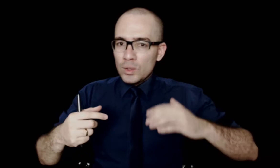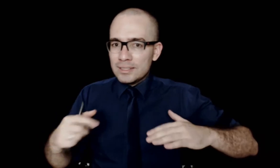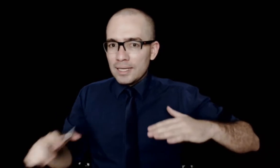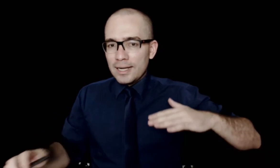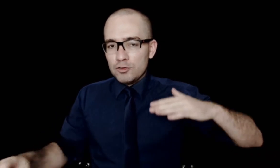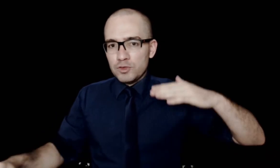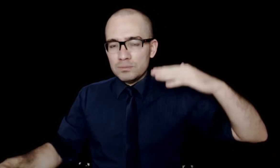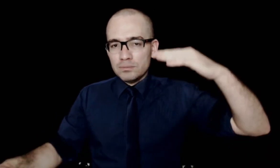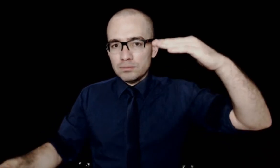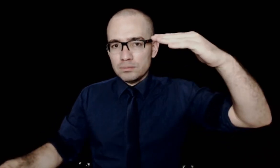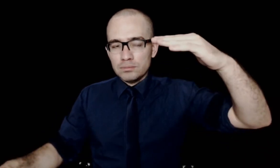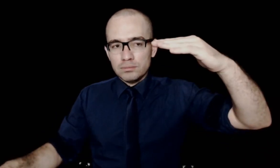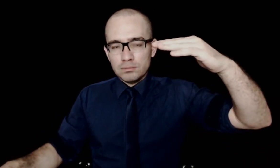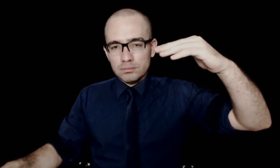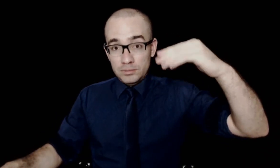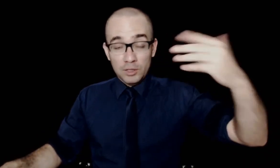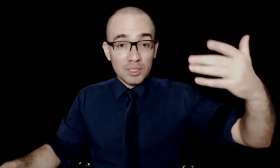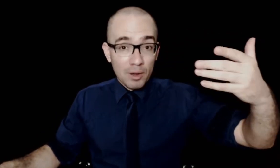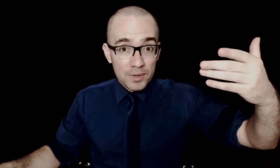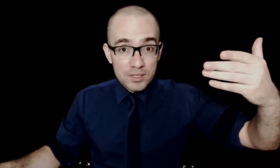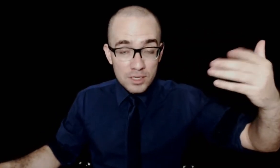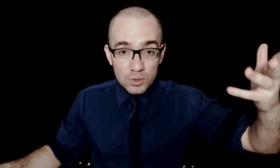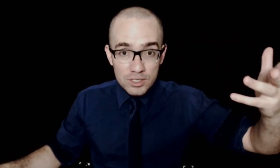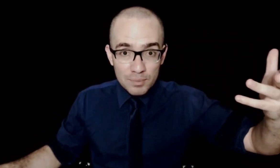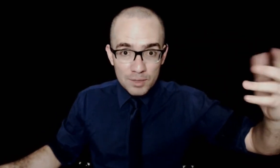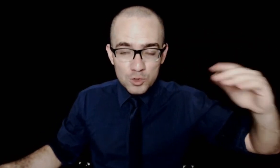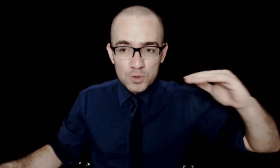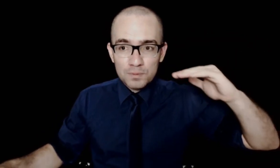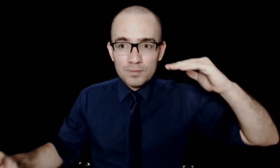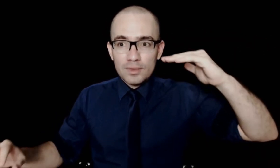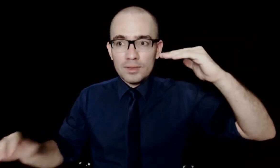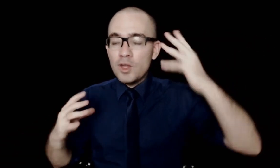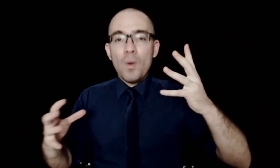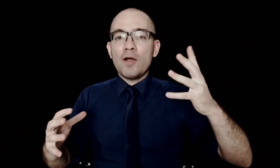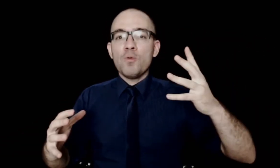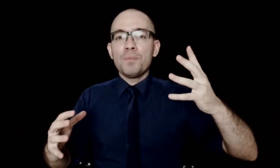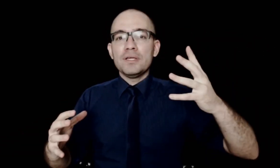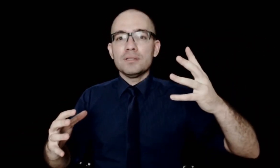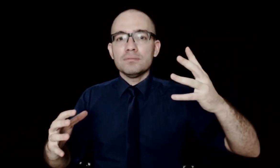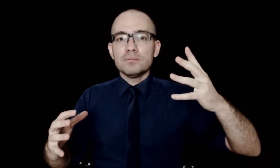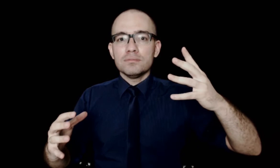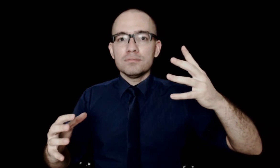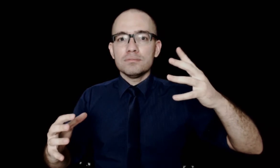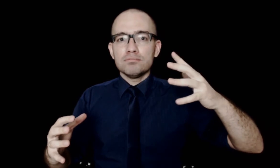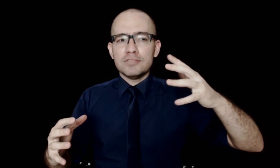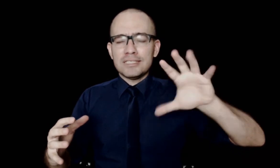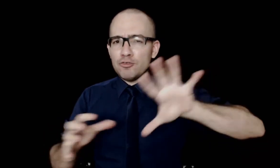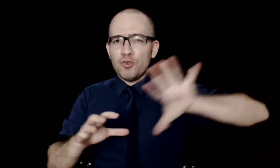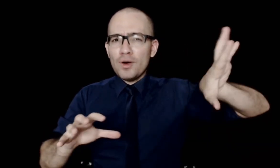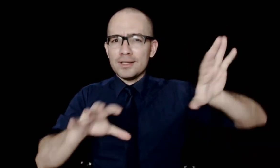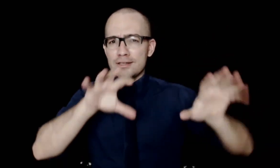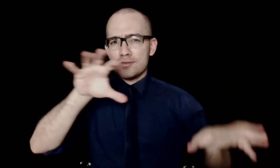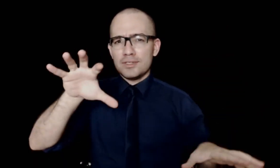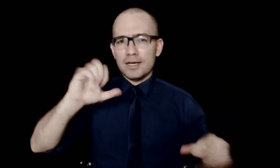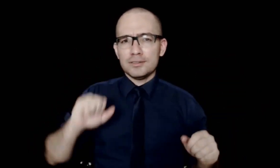Toda tarefa, que é um trabalho prescrito, nós sabemos, não é cumprida e está fora da atividade.